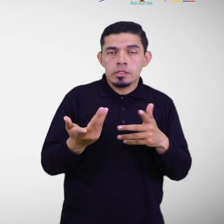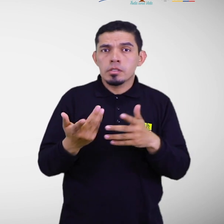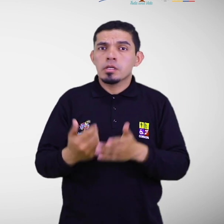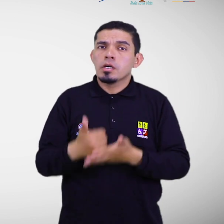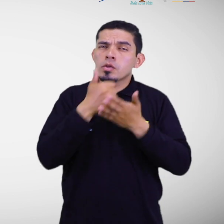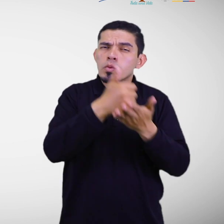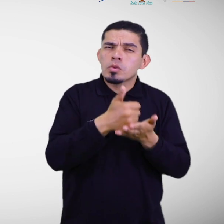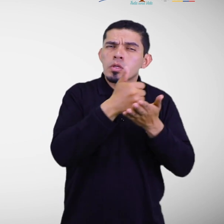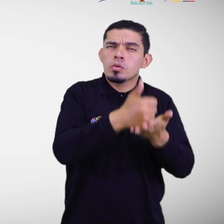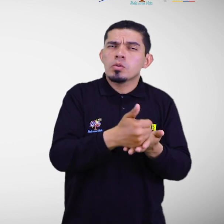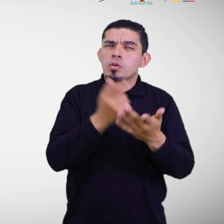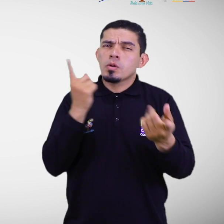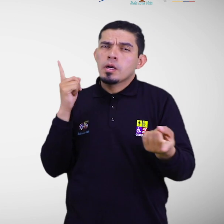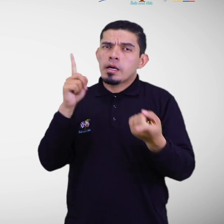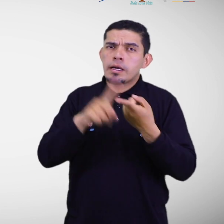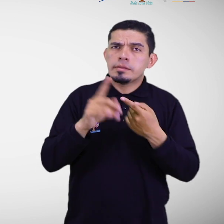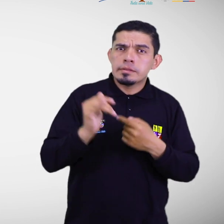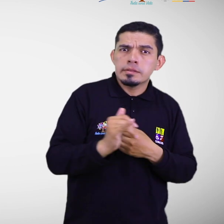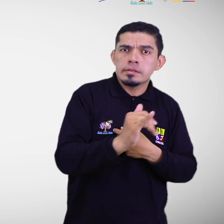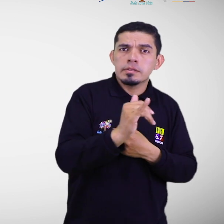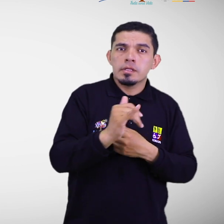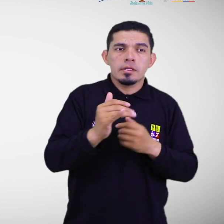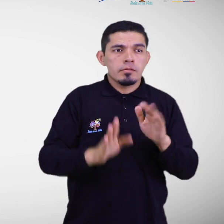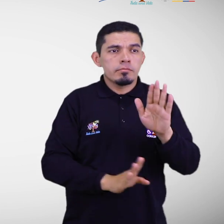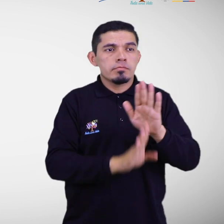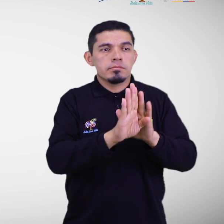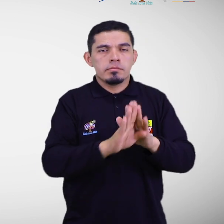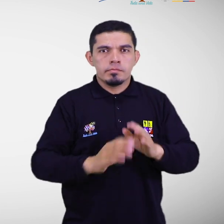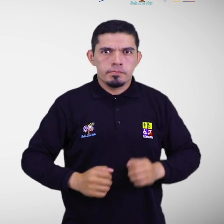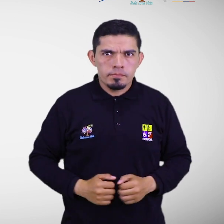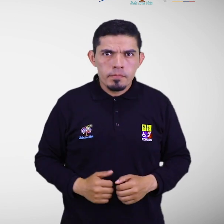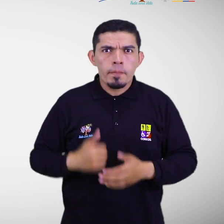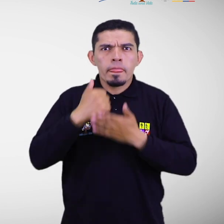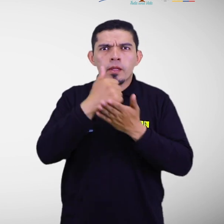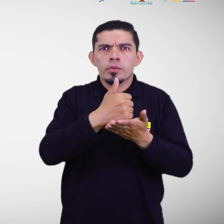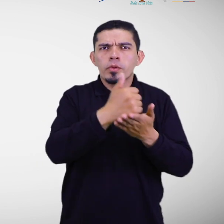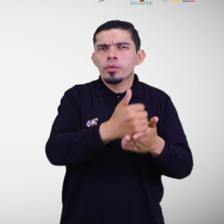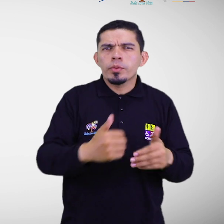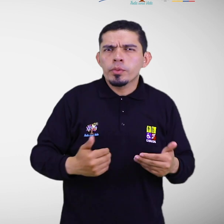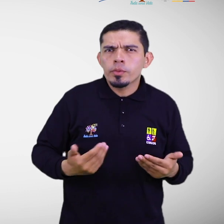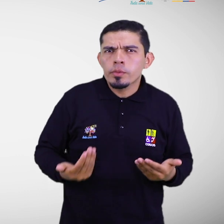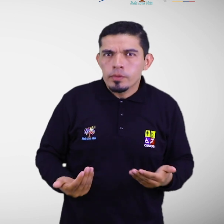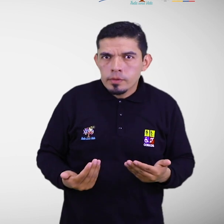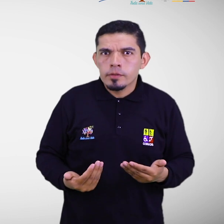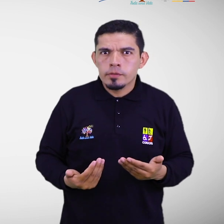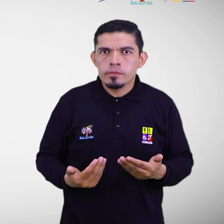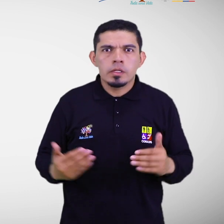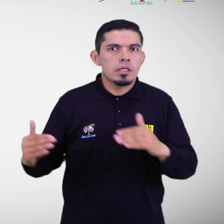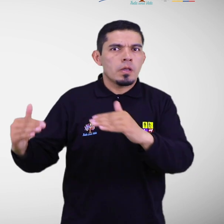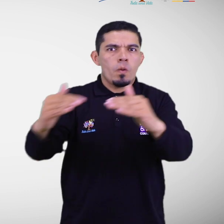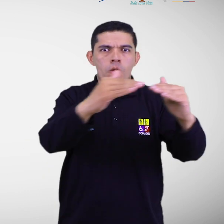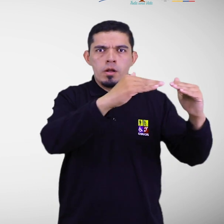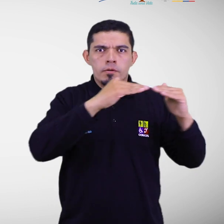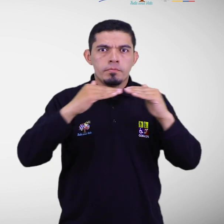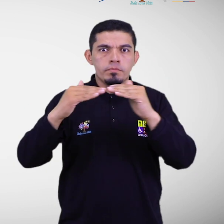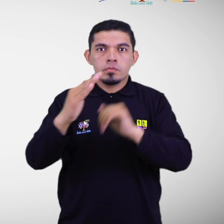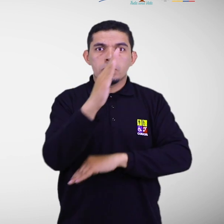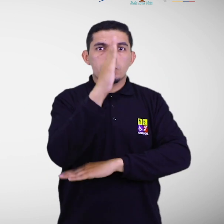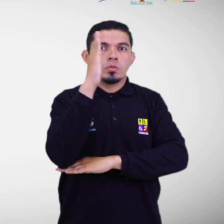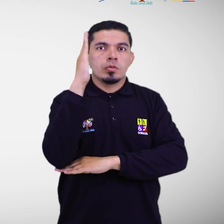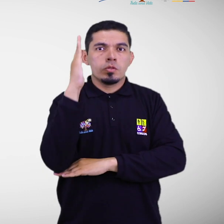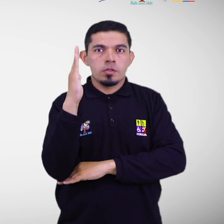directos del evento sobre las personas. La asistencia humanitaria se caracteriza por ser equitativa, neutral,